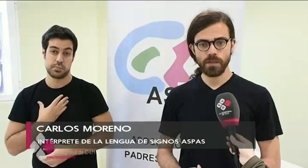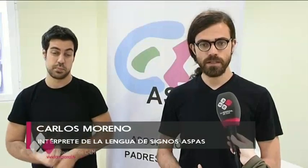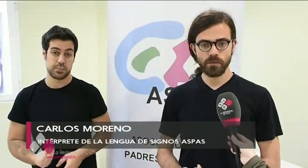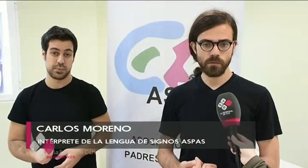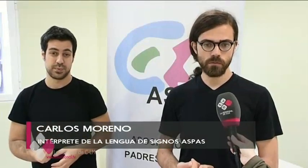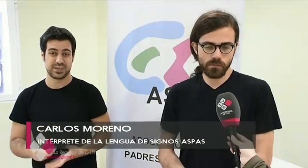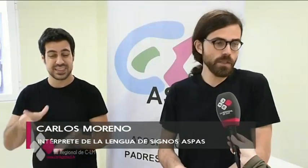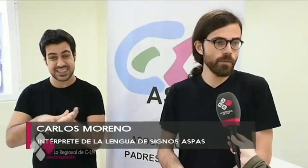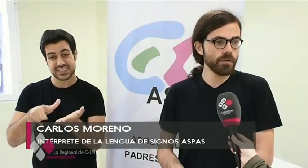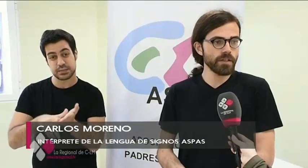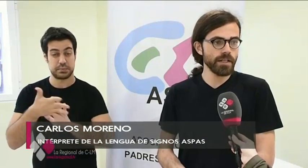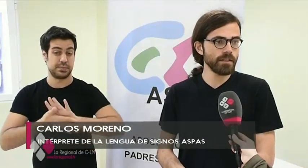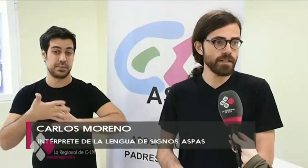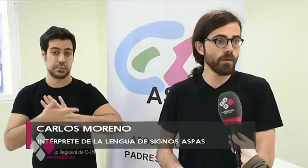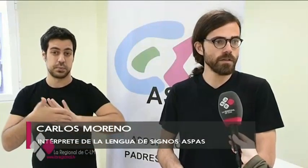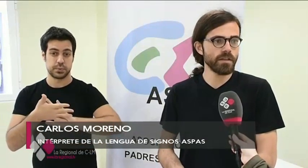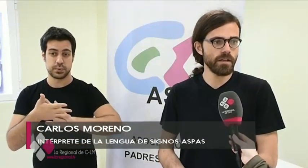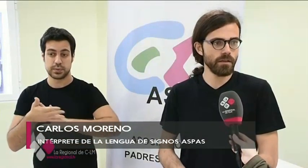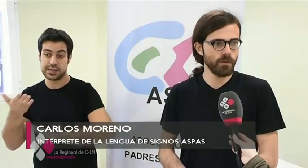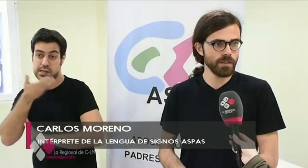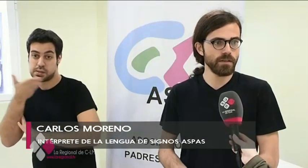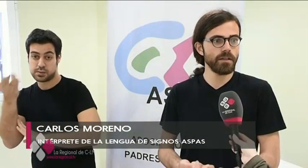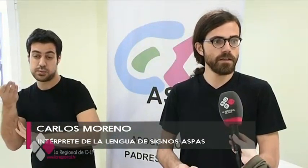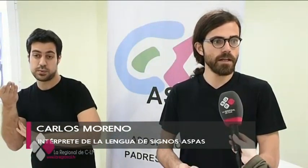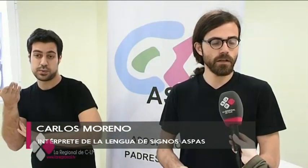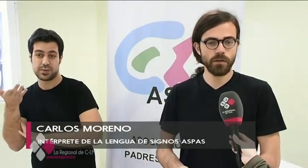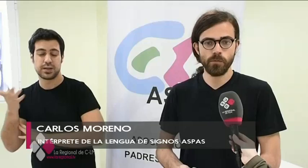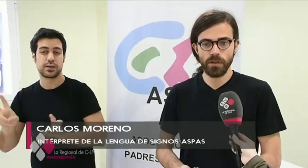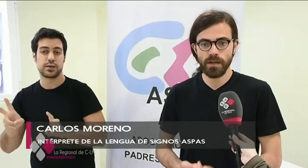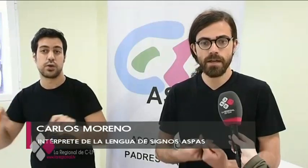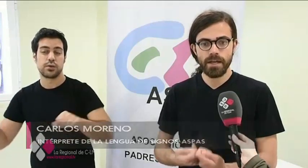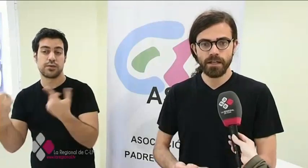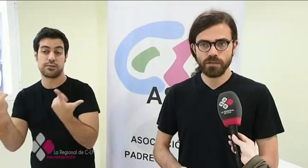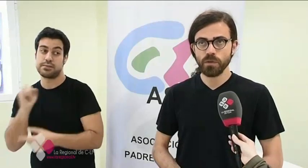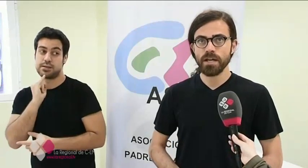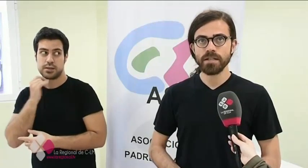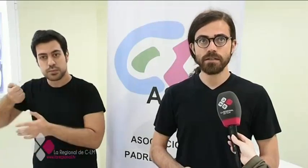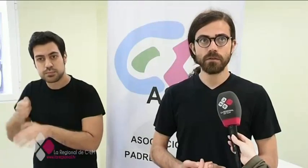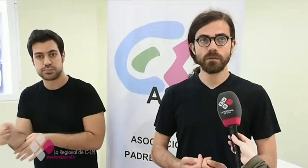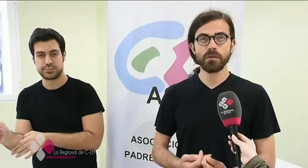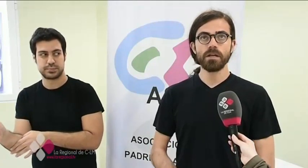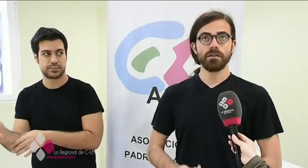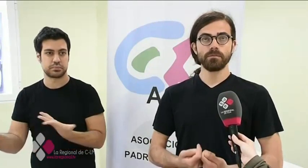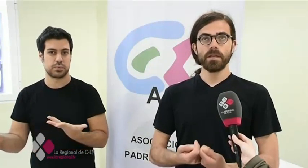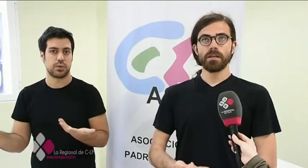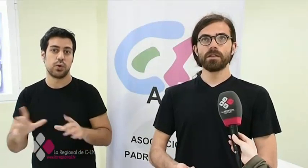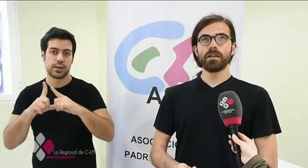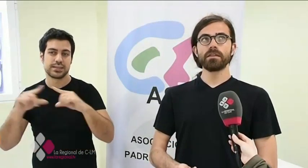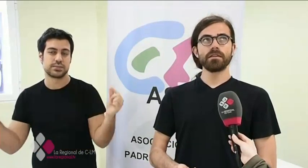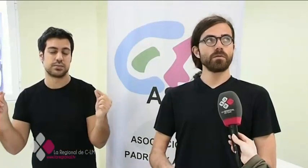se va a poder ofertar en las escuelas oficiales de idiomas de la región de Murcia. En Asturias, creo que hace ya